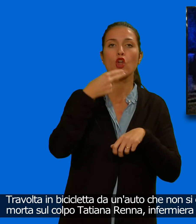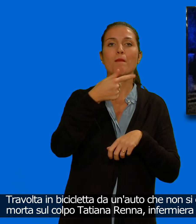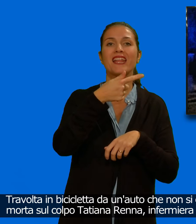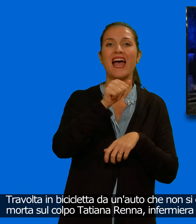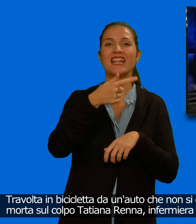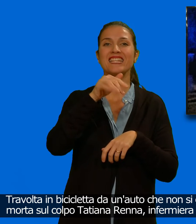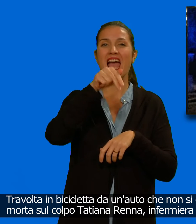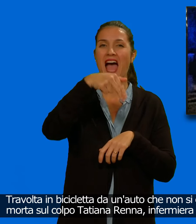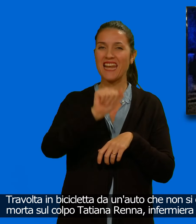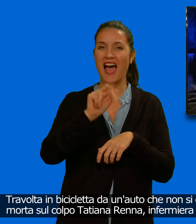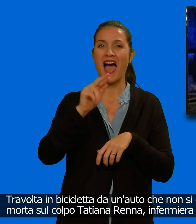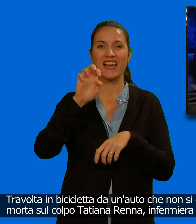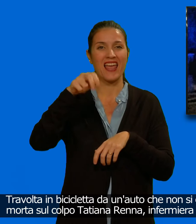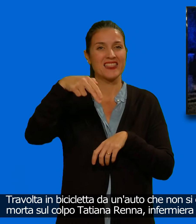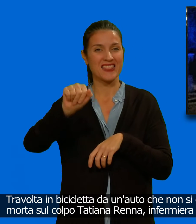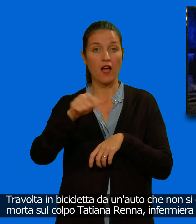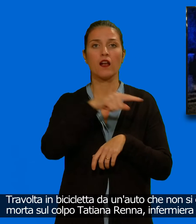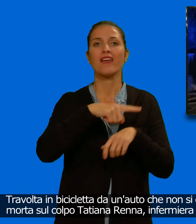infermiera a 32enne di Cellino San Marco.